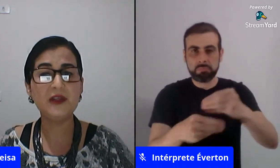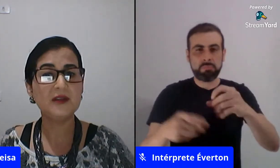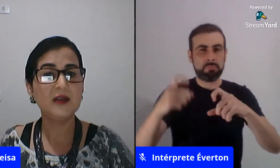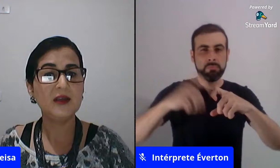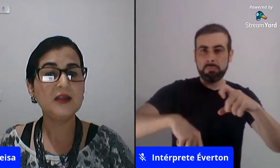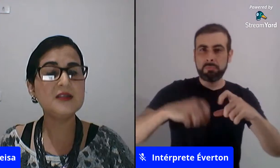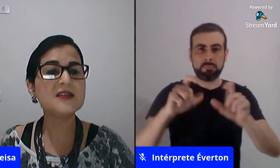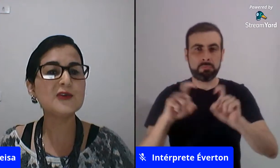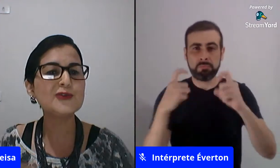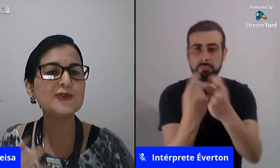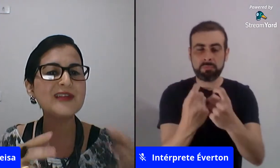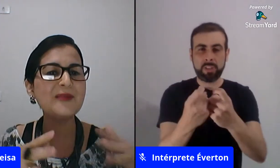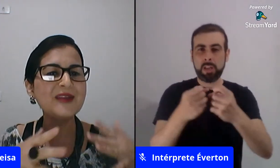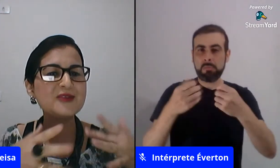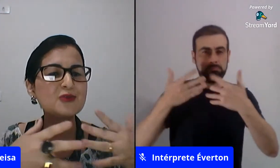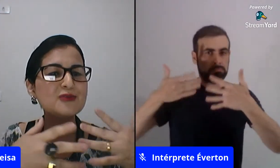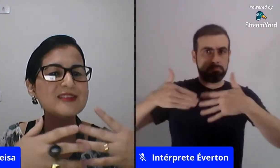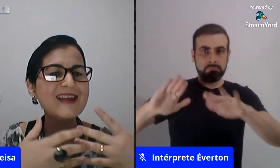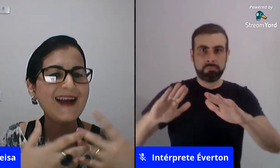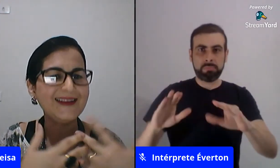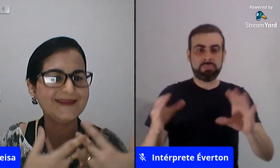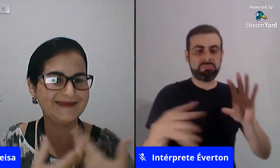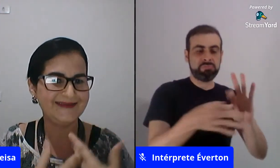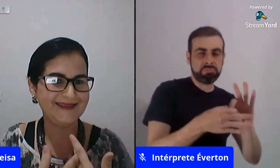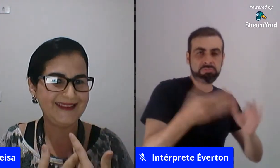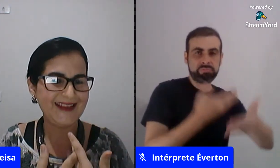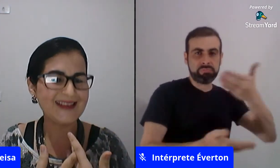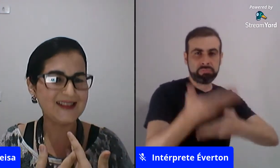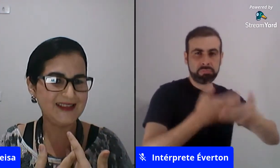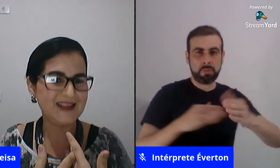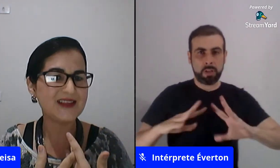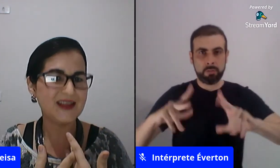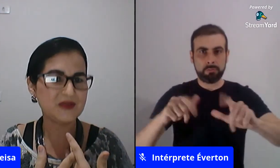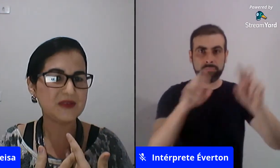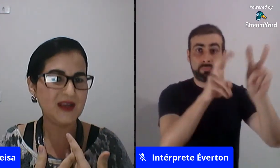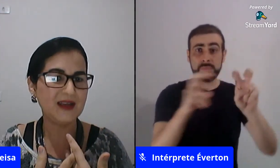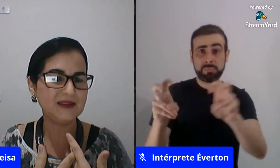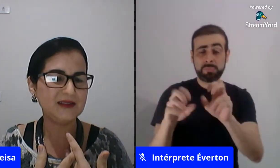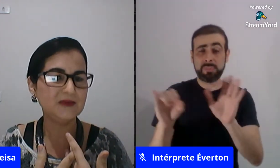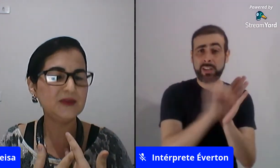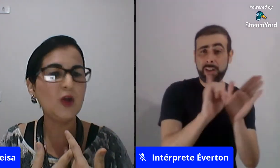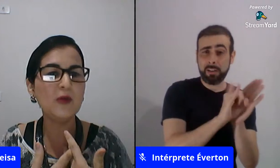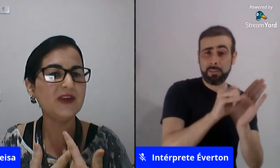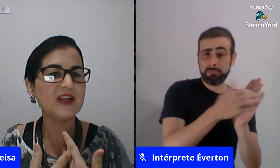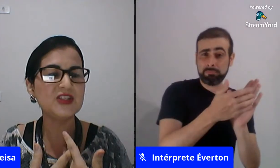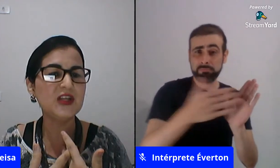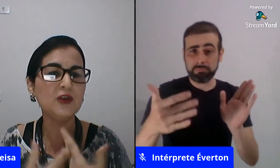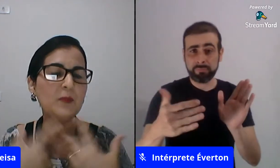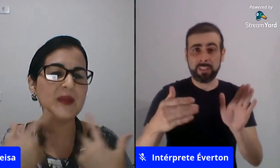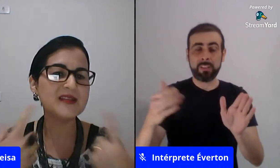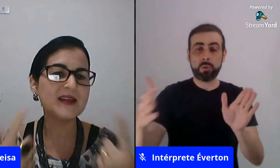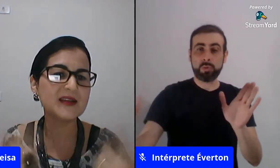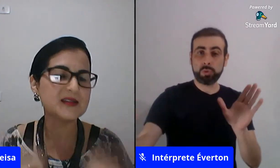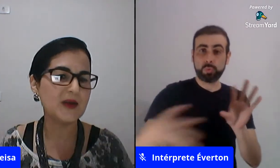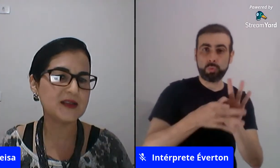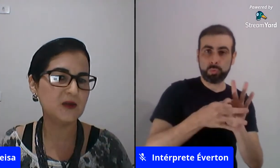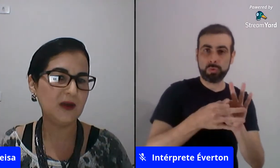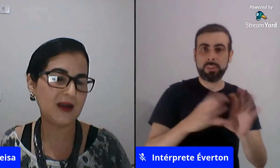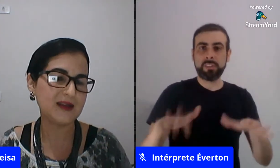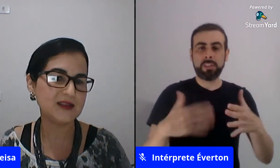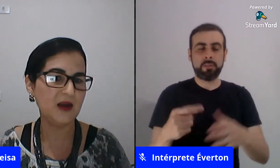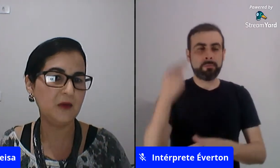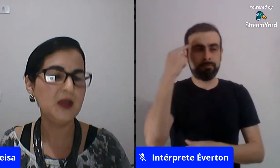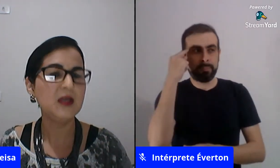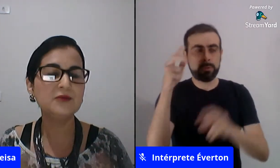enfim e seus cruzamentos cruzar essas identidades sociais não tem como eu falar de gênero e pensar na questão